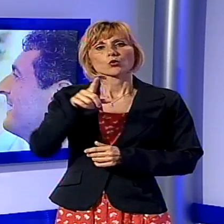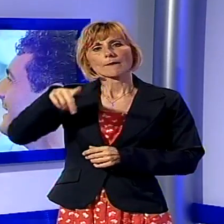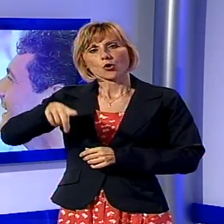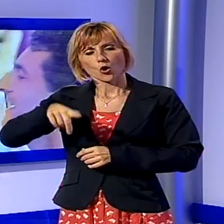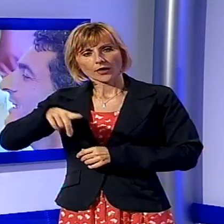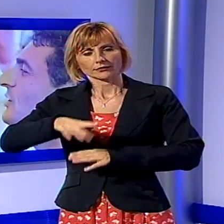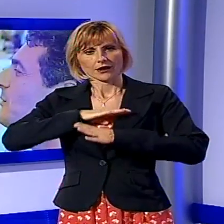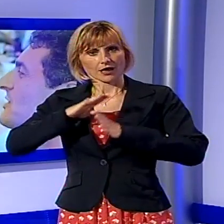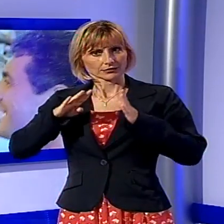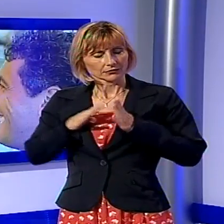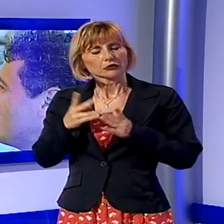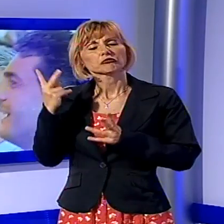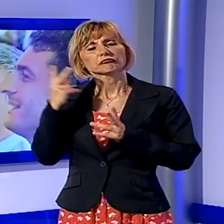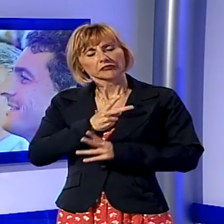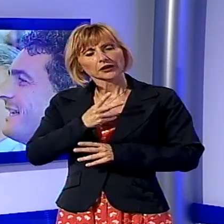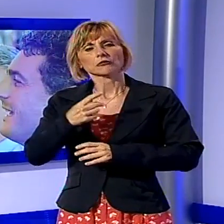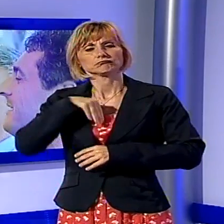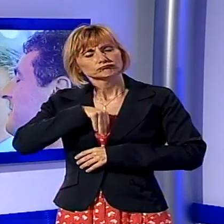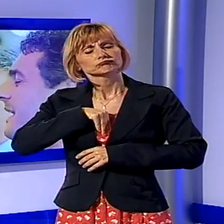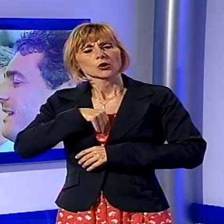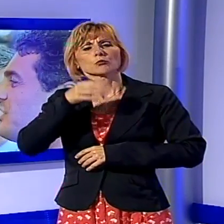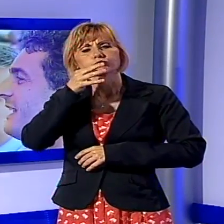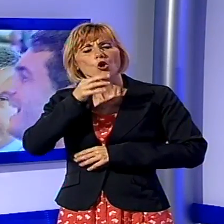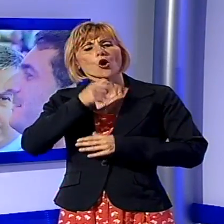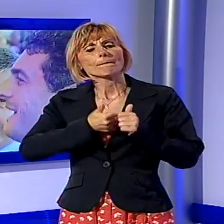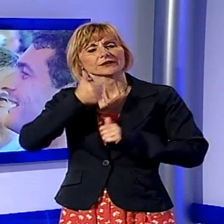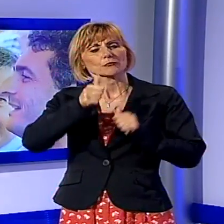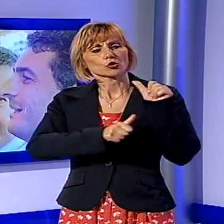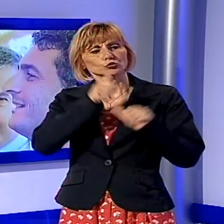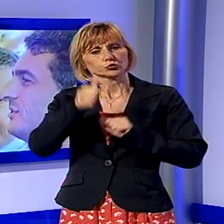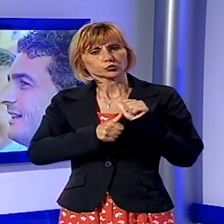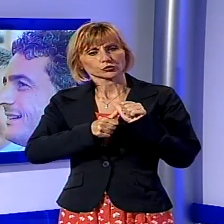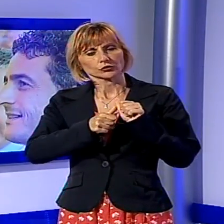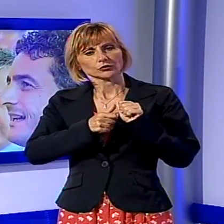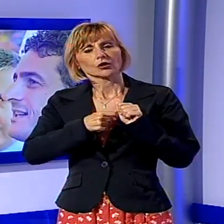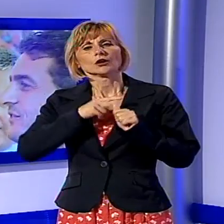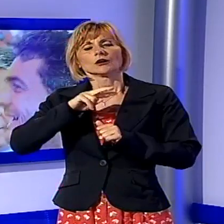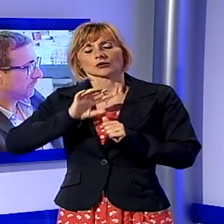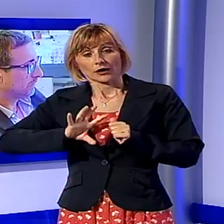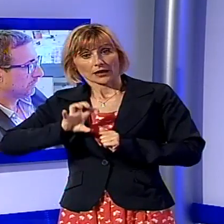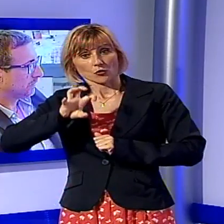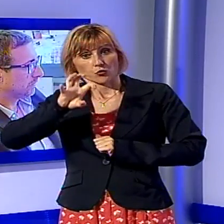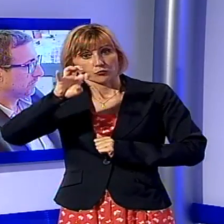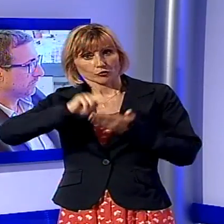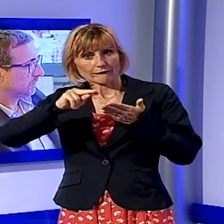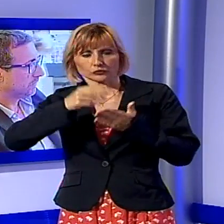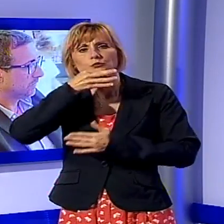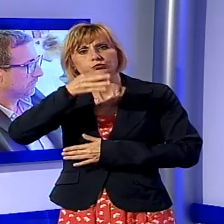fiducioso di poter recuperare il distacco rispetto al primo turno con il suo rivale Giorgio Del Ghingaro. In queste